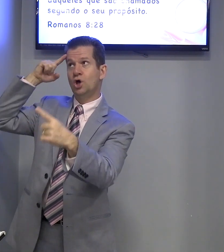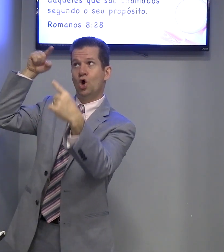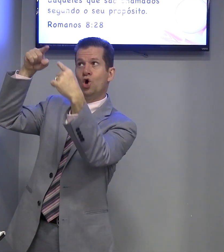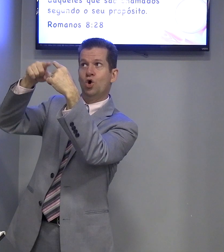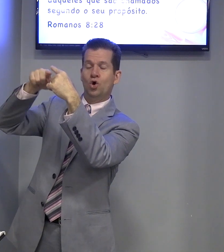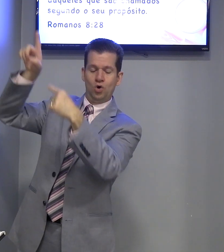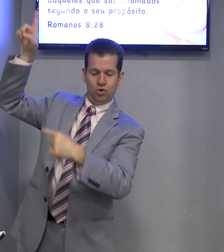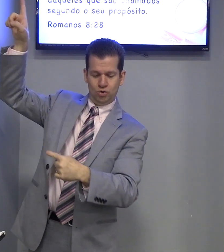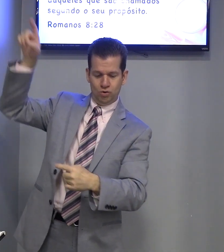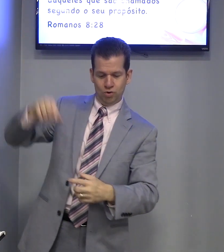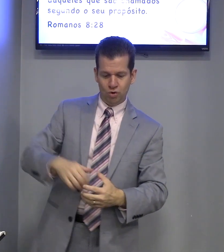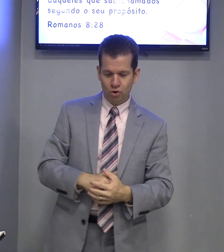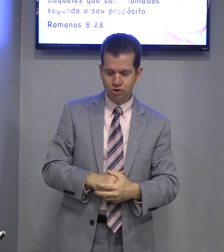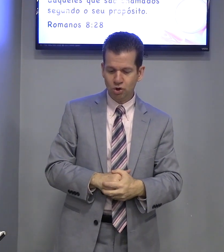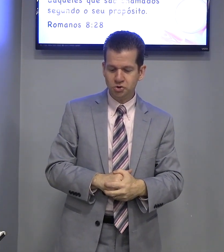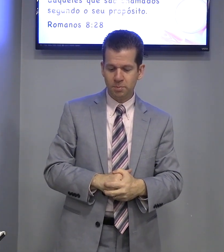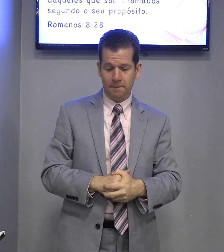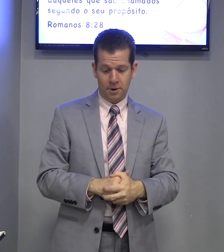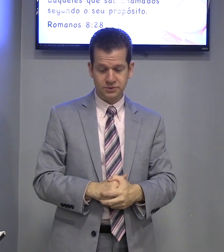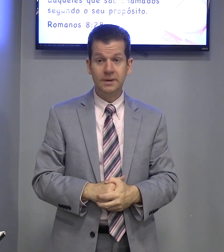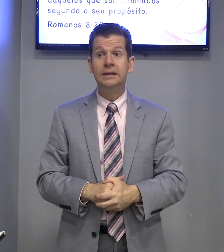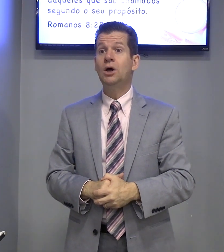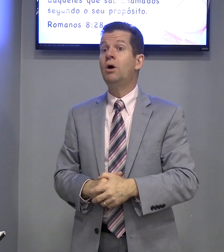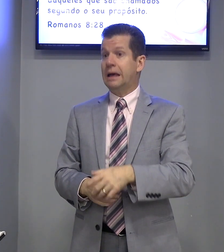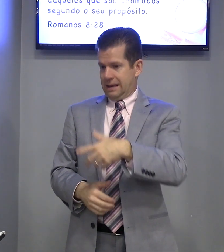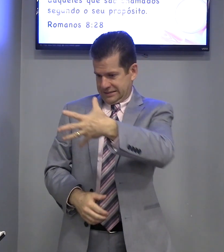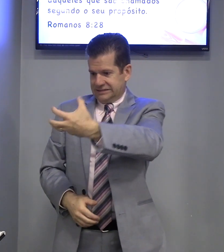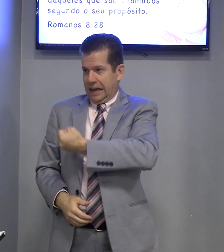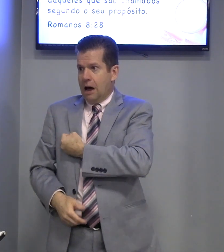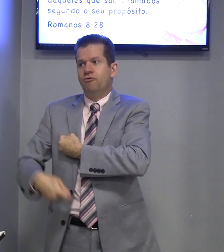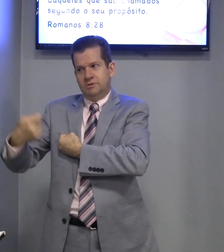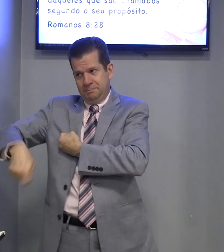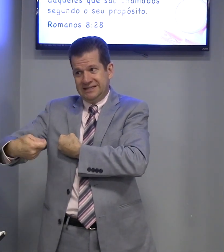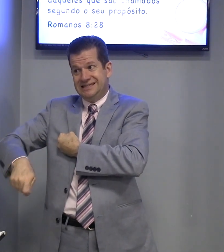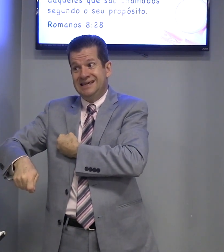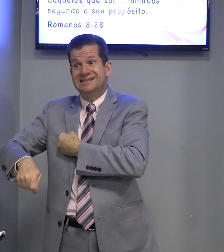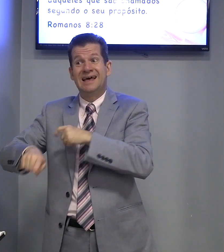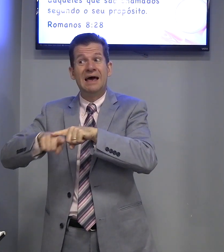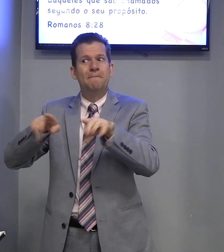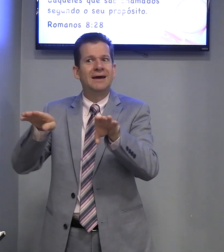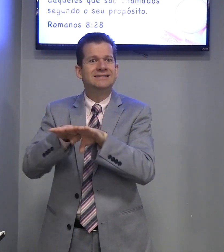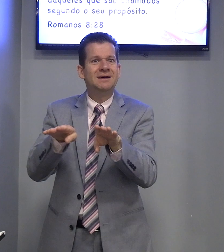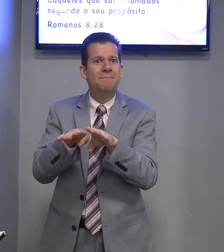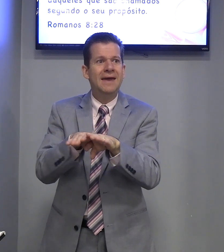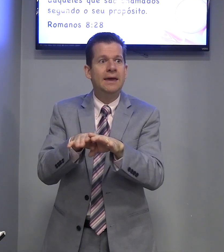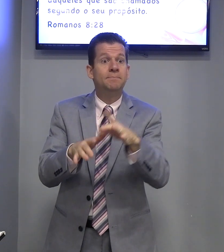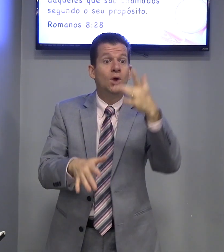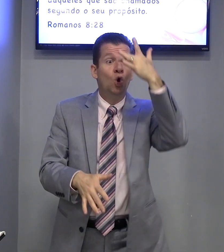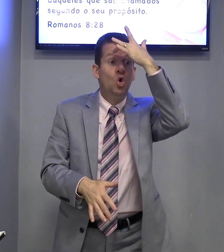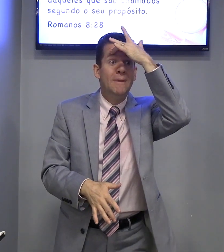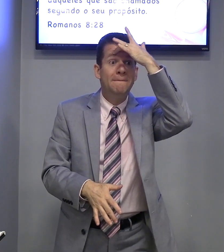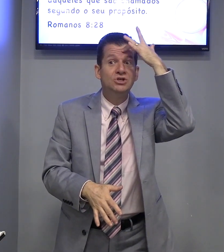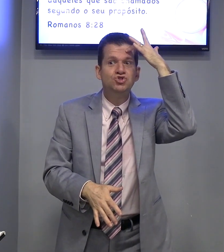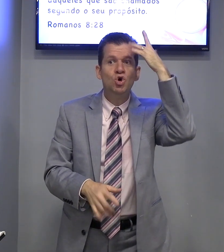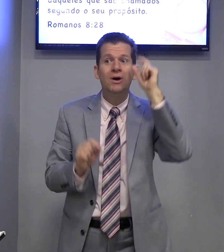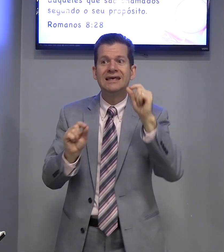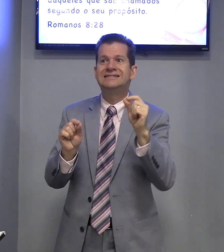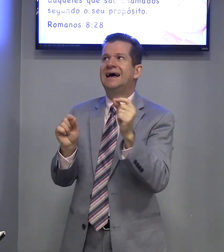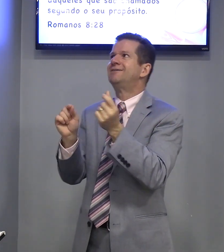segundo o seu propósito. Então, salvo, precisa. Mas, também, uma pessoa que está